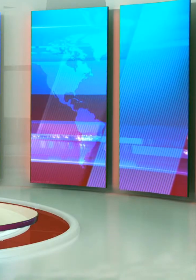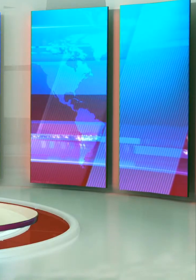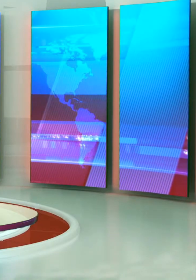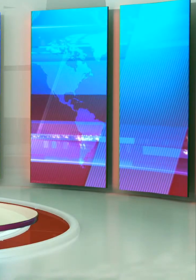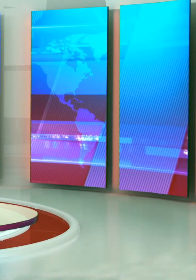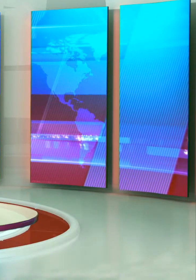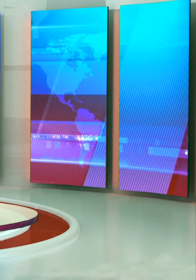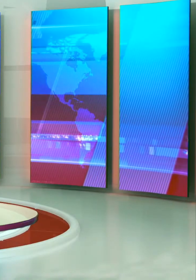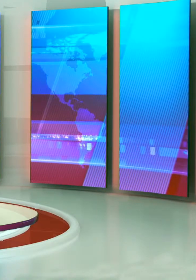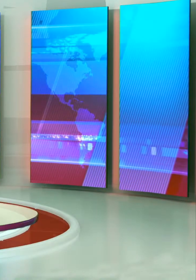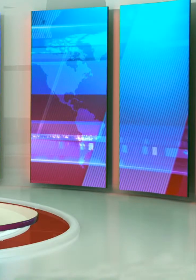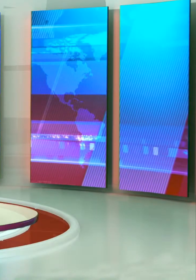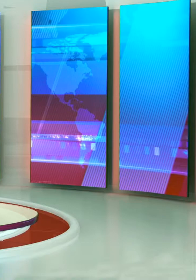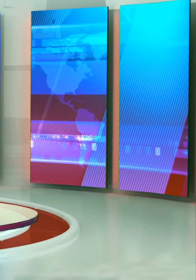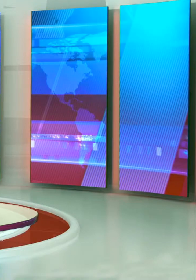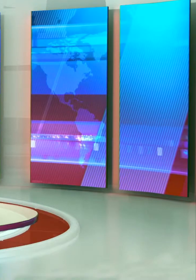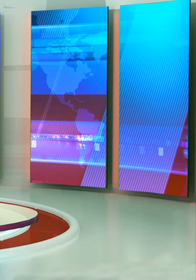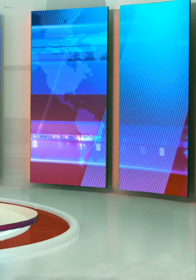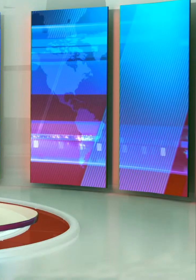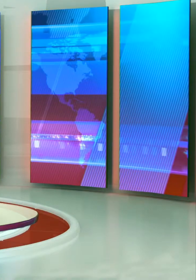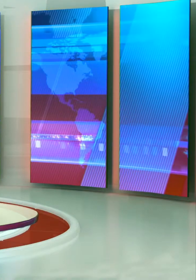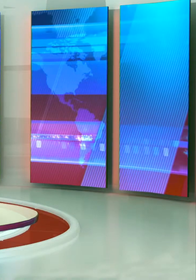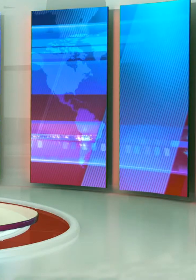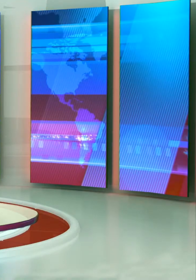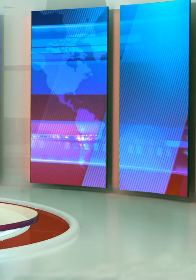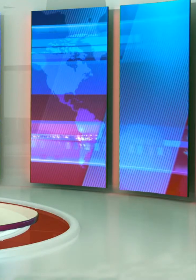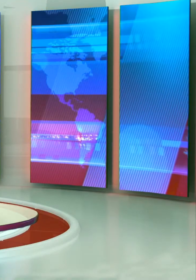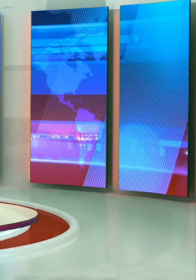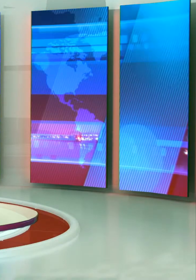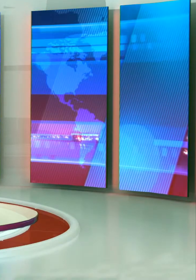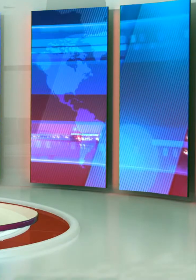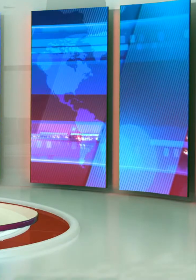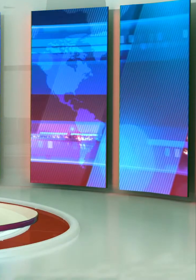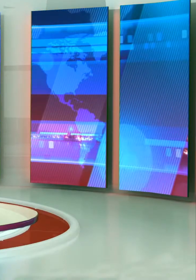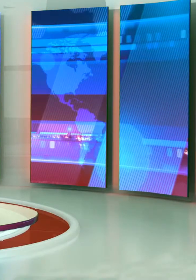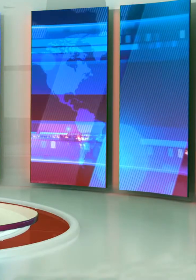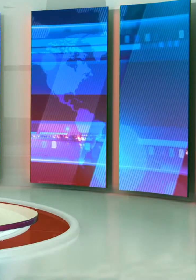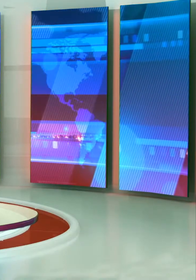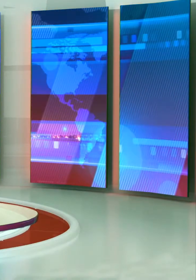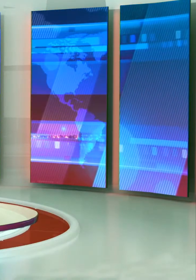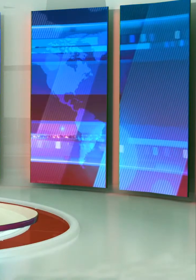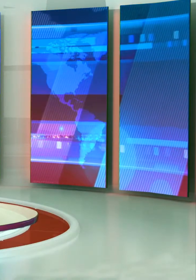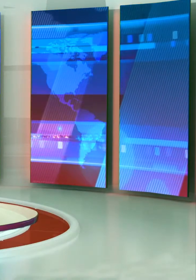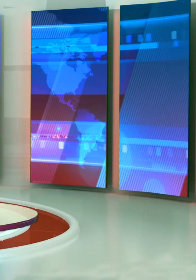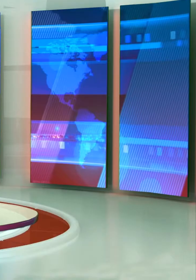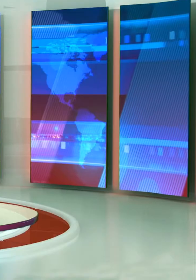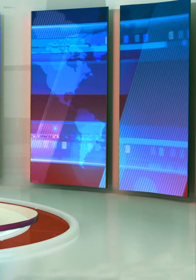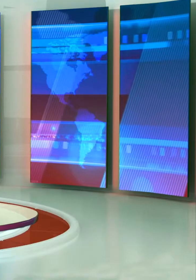44 uzoraka brisa i svi su negativni, kako javlja stožar civilne zaštite Istarske županije.